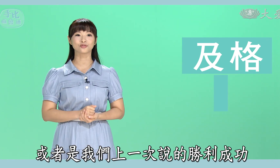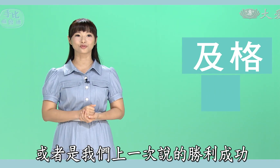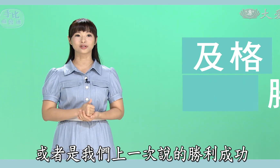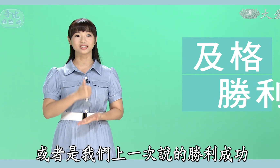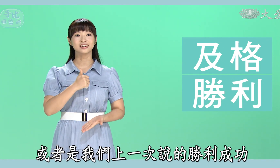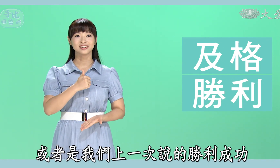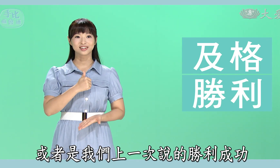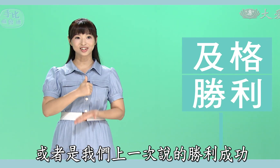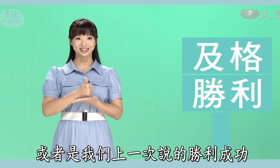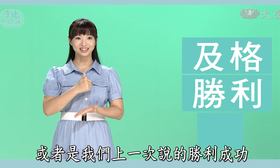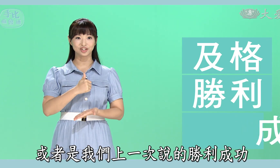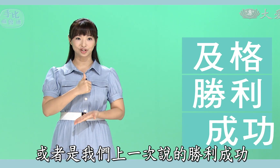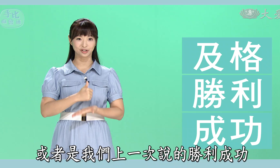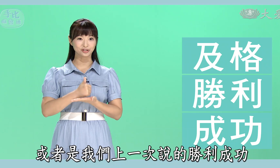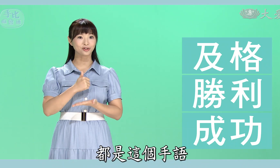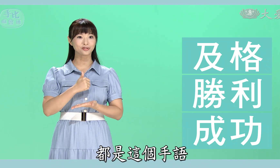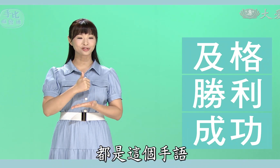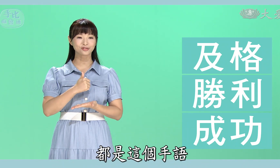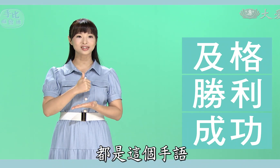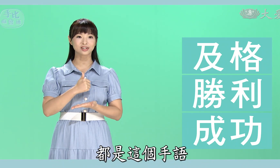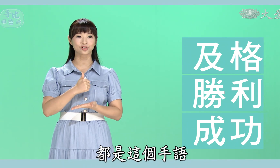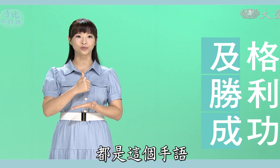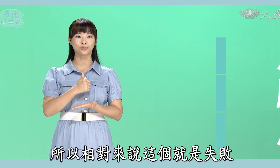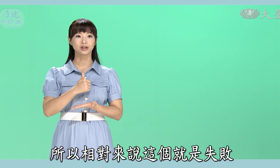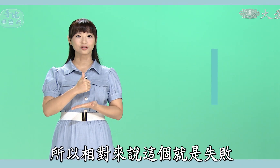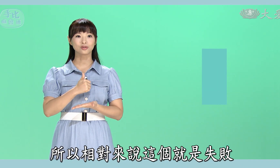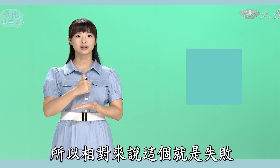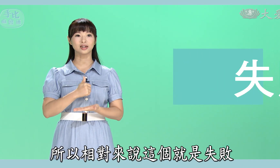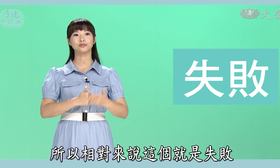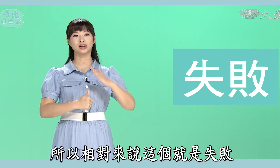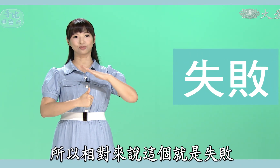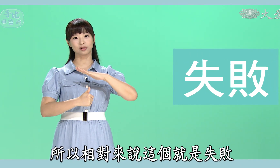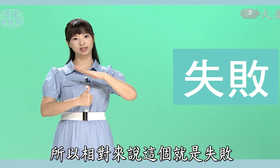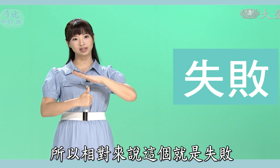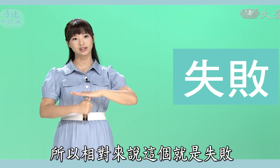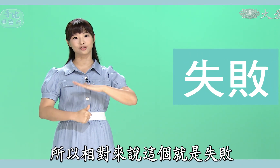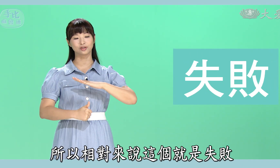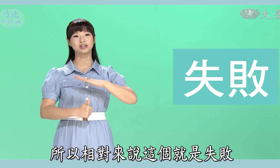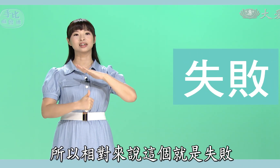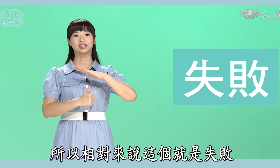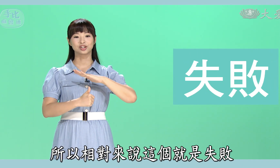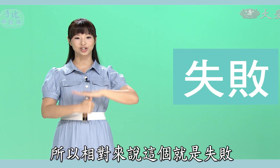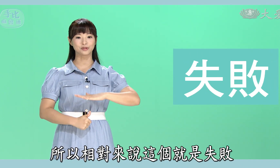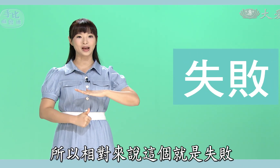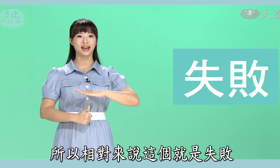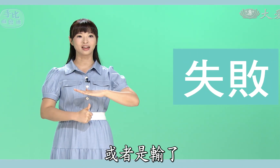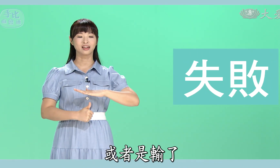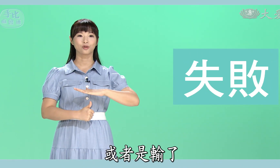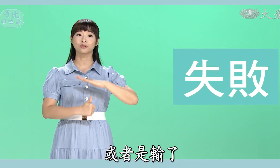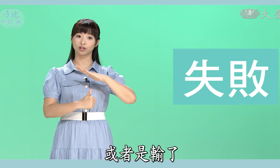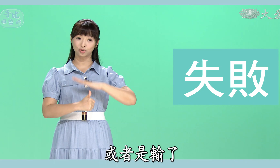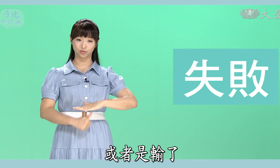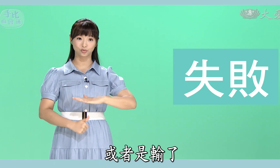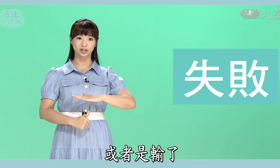说的胜利成功都是这个手语所以相对来说这个就是失败或者是输了